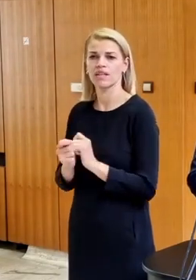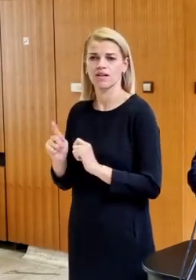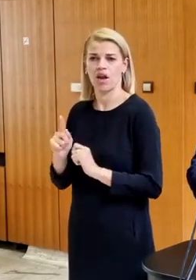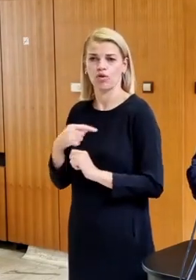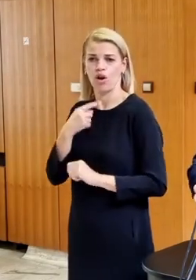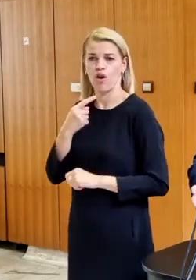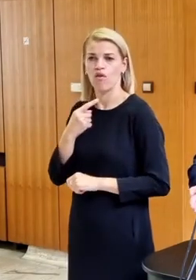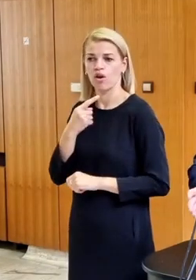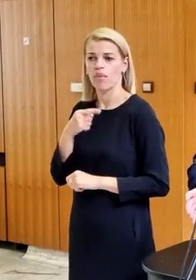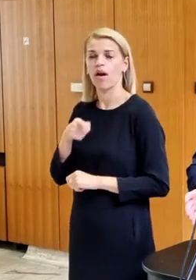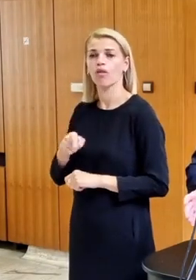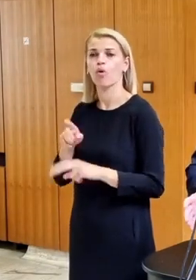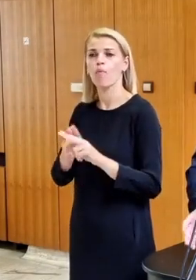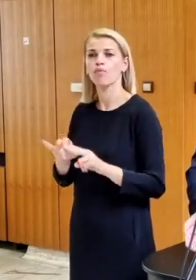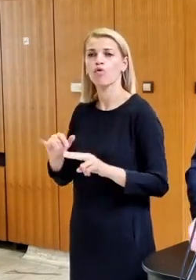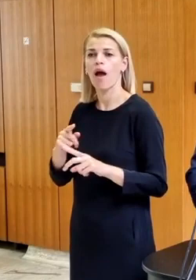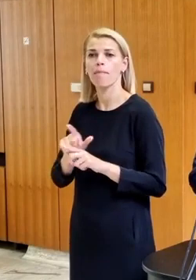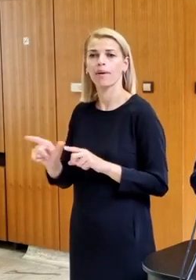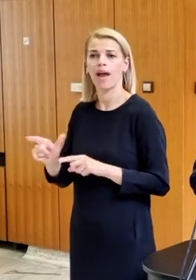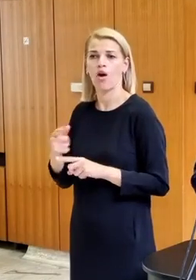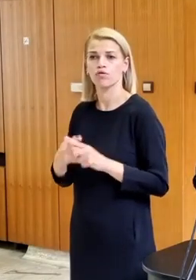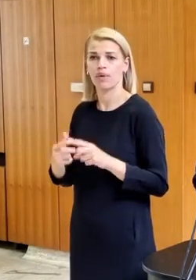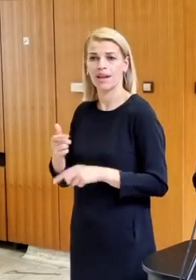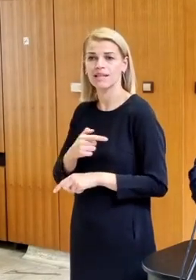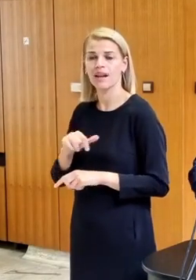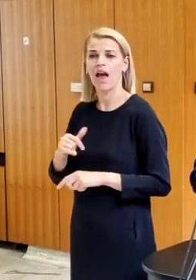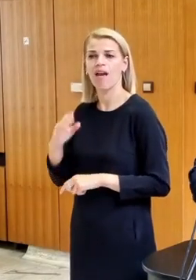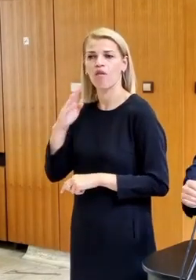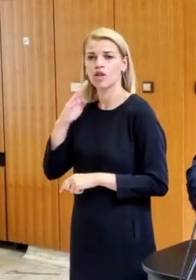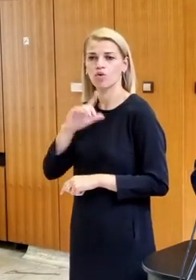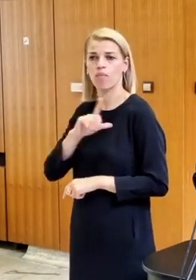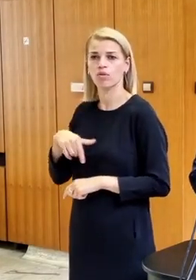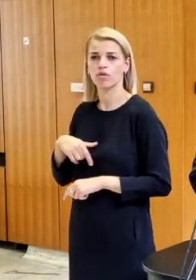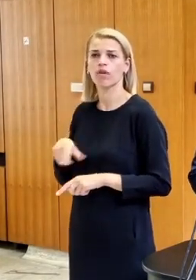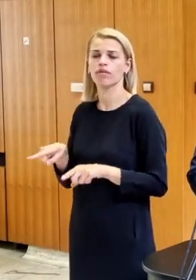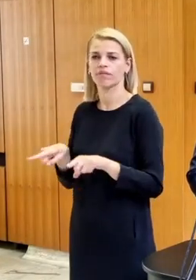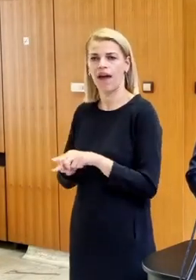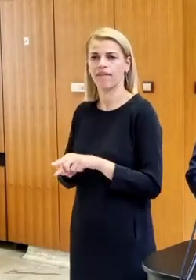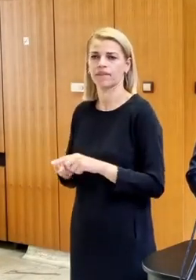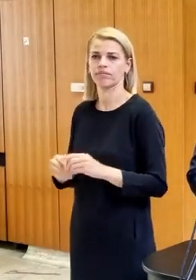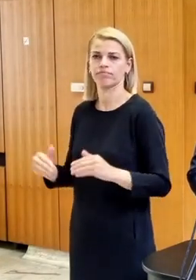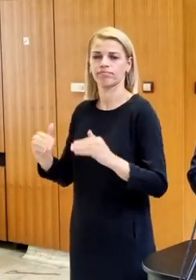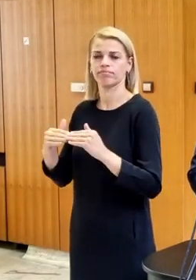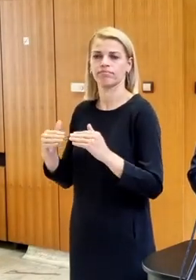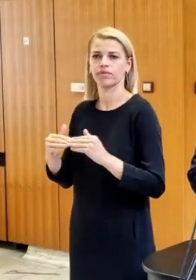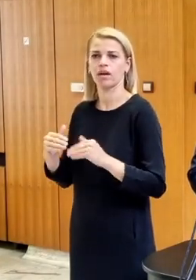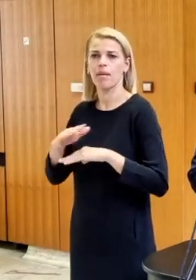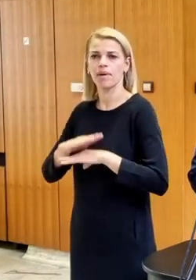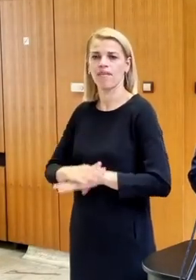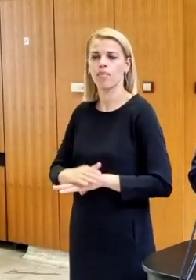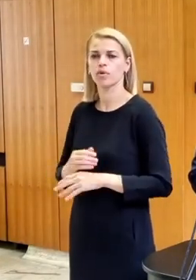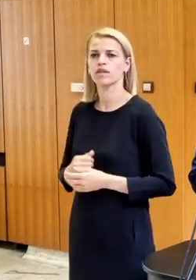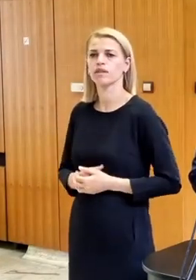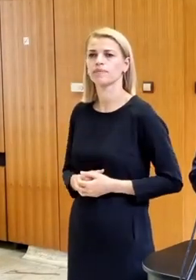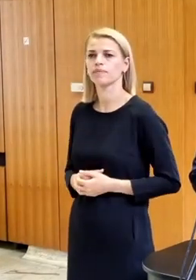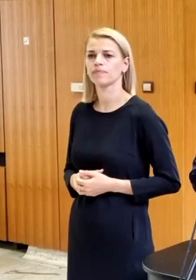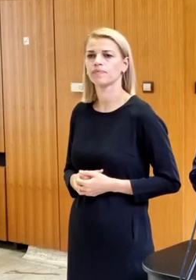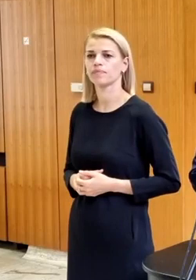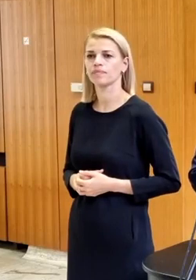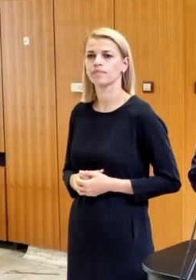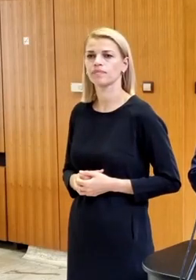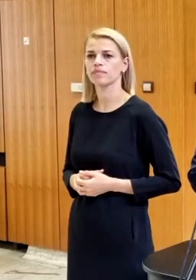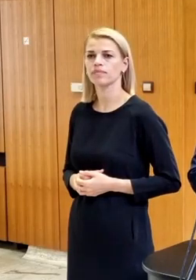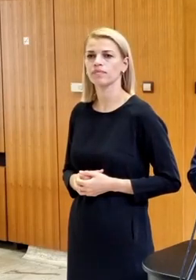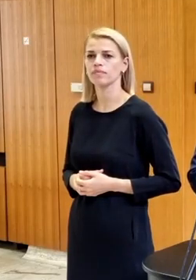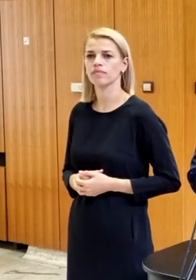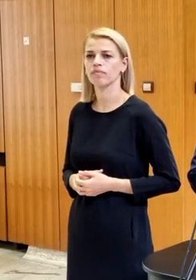o ktorej hovoríme, jednak to umožňuje pre ozbrojené síly a jednak aj pre vojenskú policiu, aby mali rovnaké právom osektentu. Aké drony boli na našim územím?